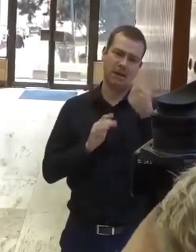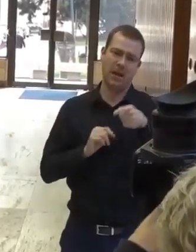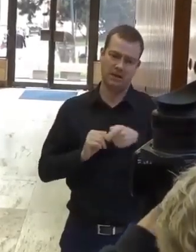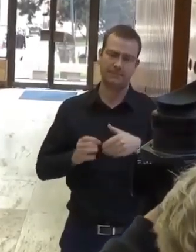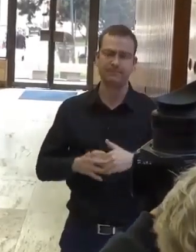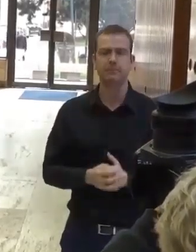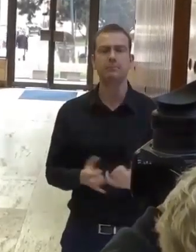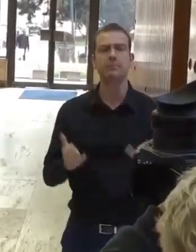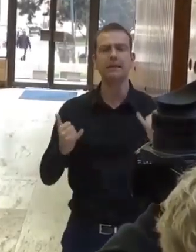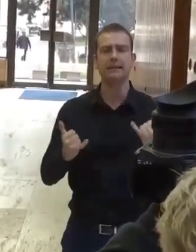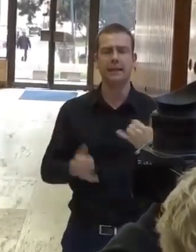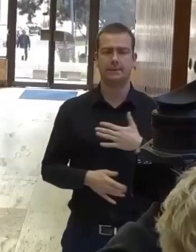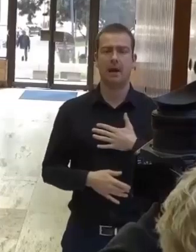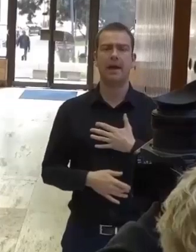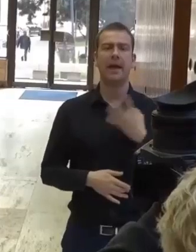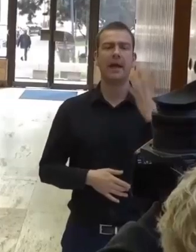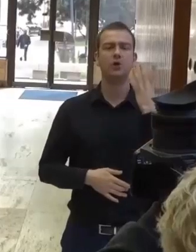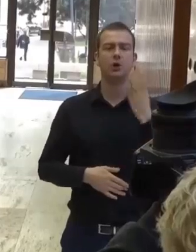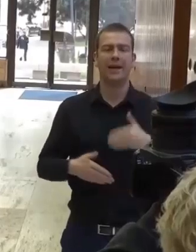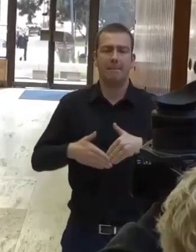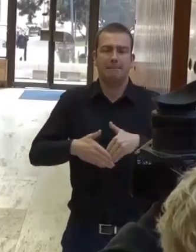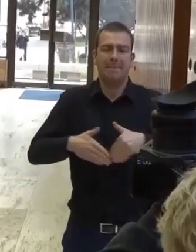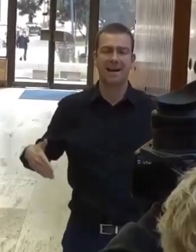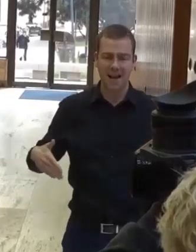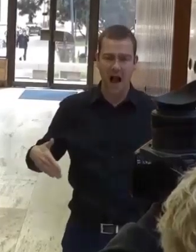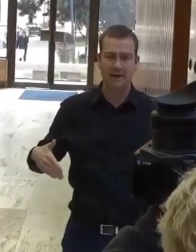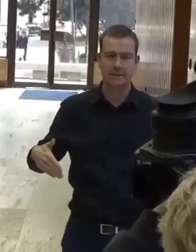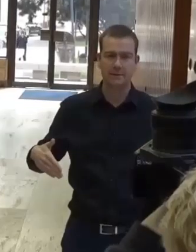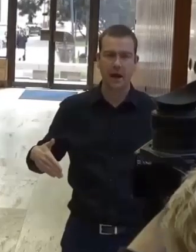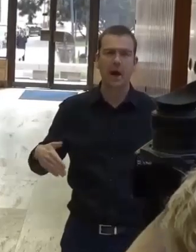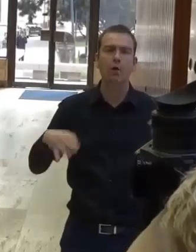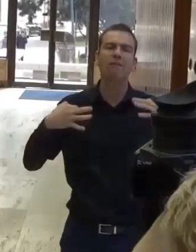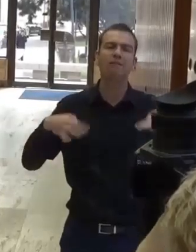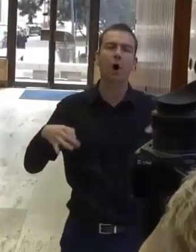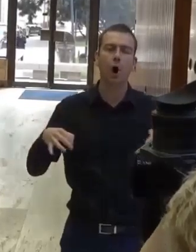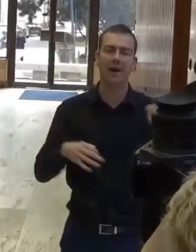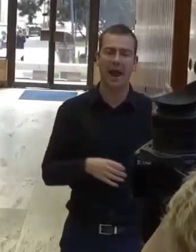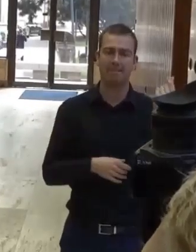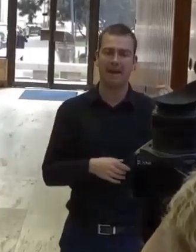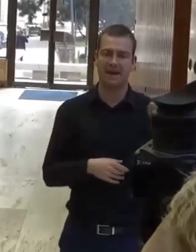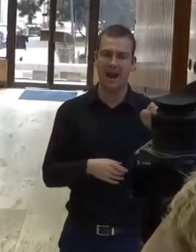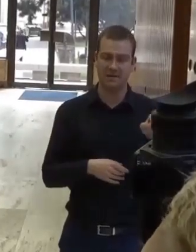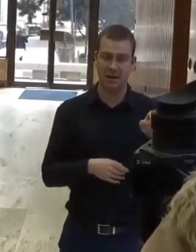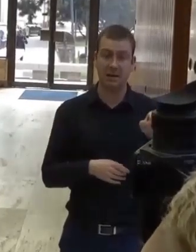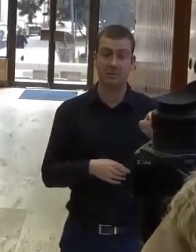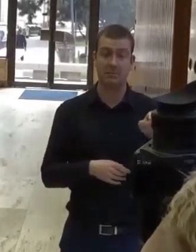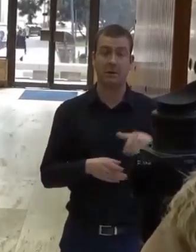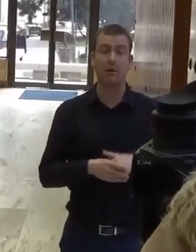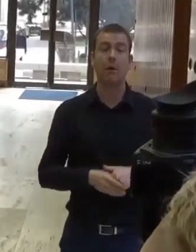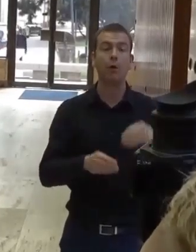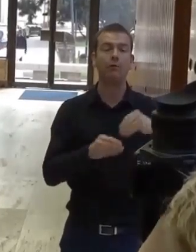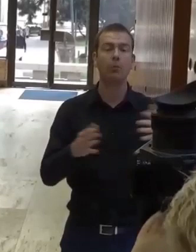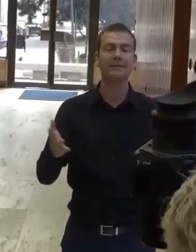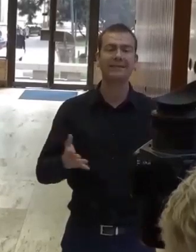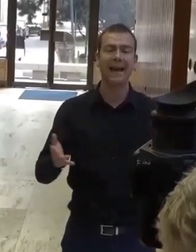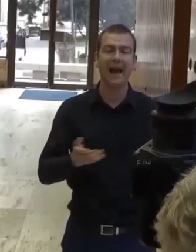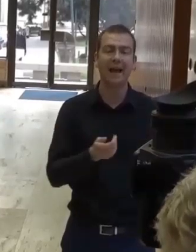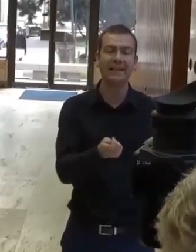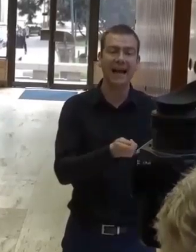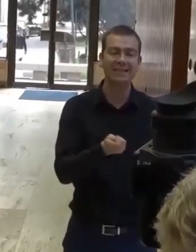4 miliardy nezazmluvnených finančných prostriedkov na jednotlivých riadecích orgánov.